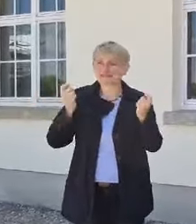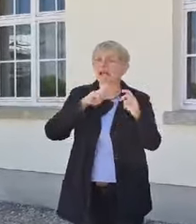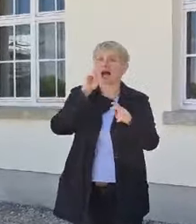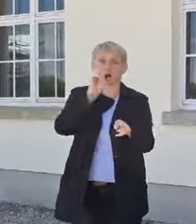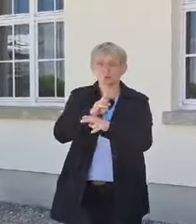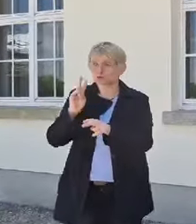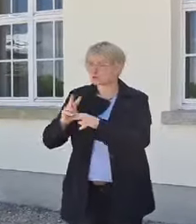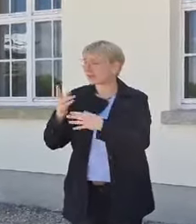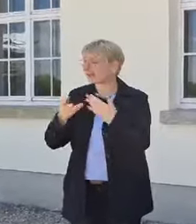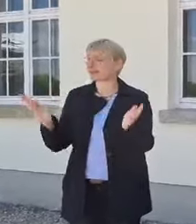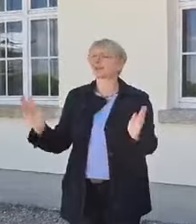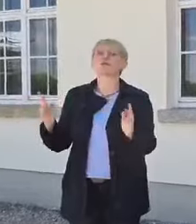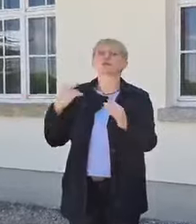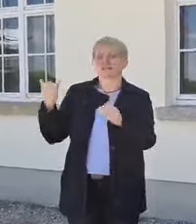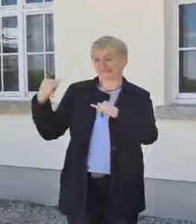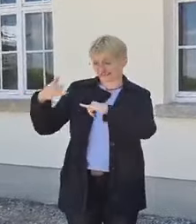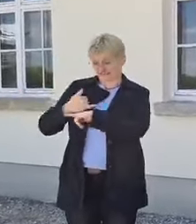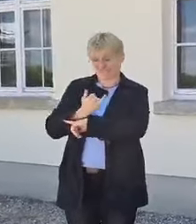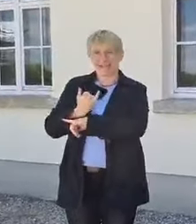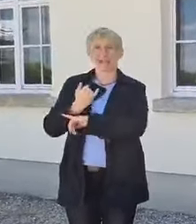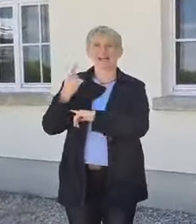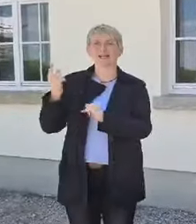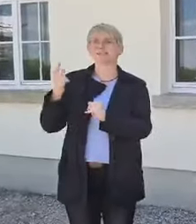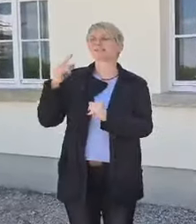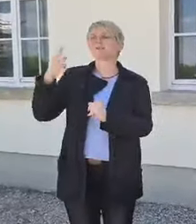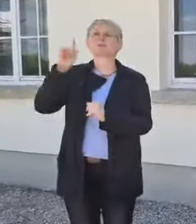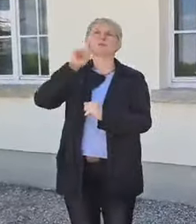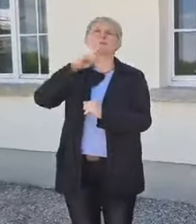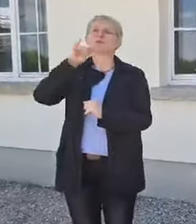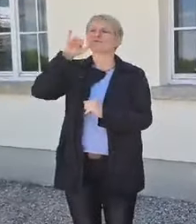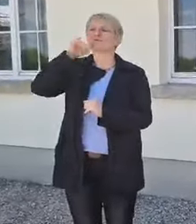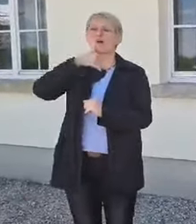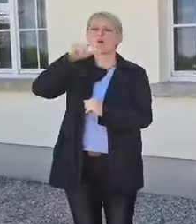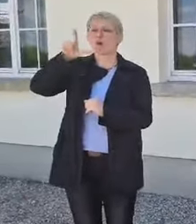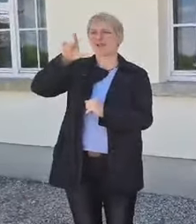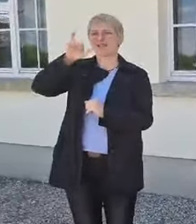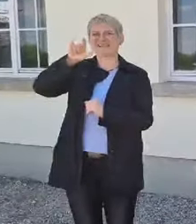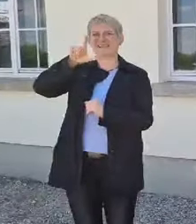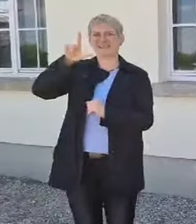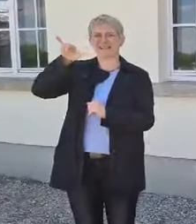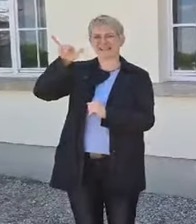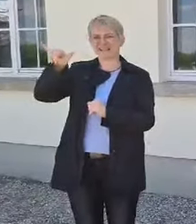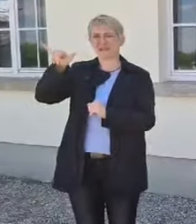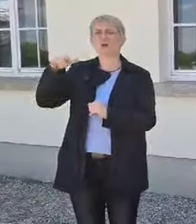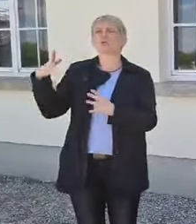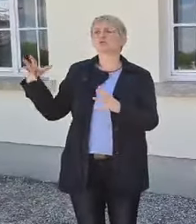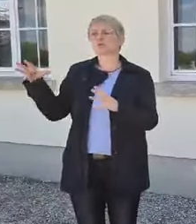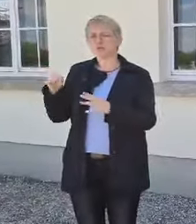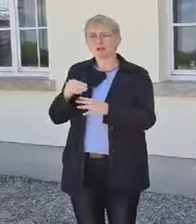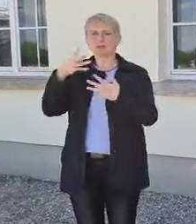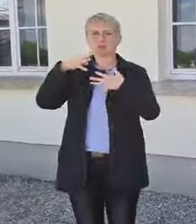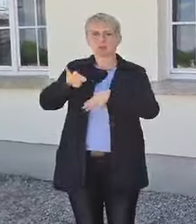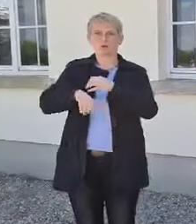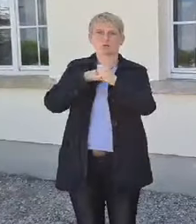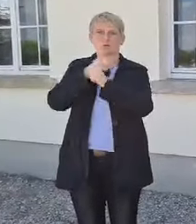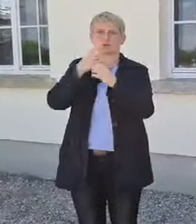geheiratet, eine gehörlose Frau, Lilly, und beide konnten dann 1949 gemeinsam in die USA